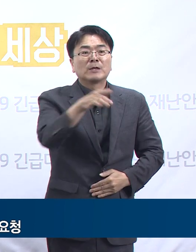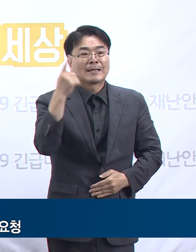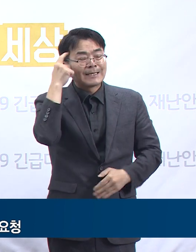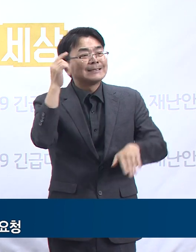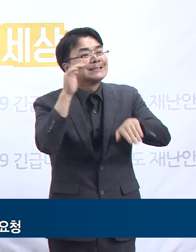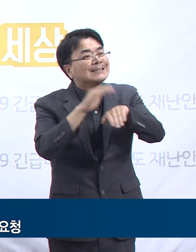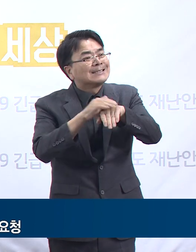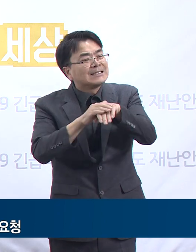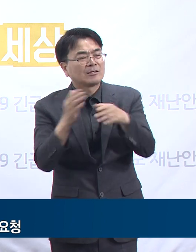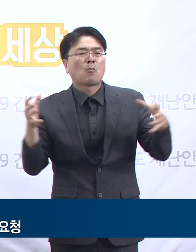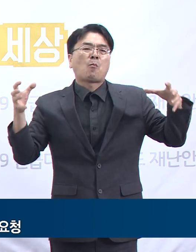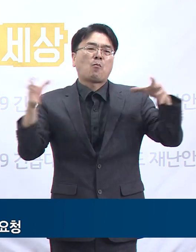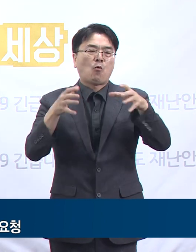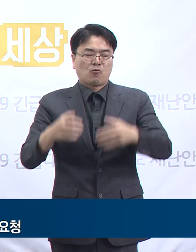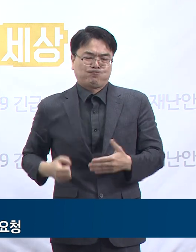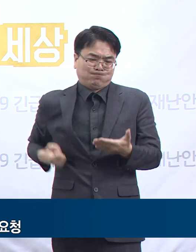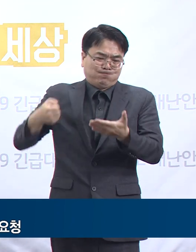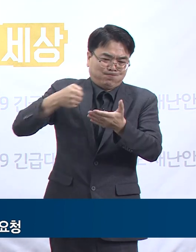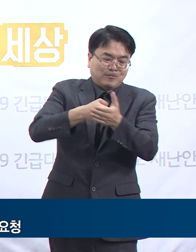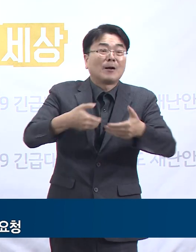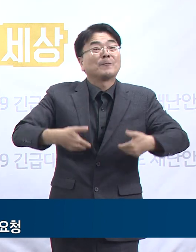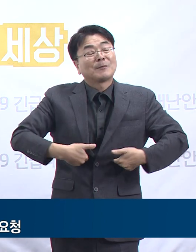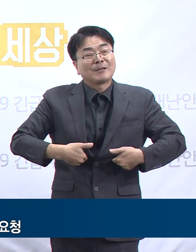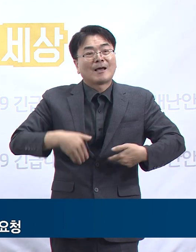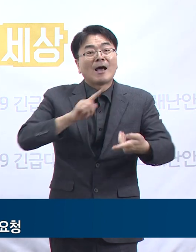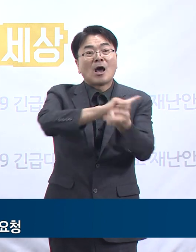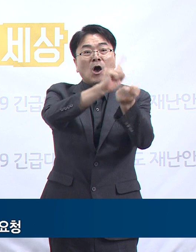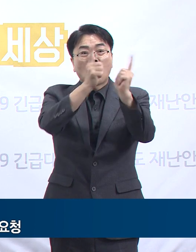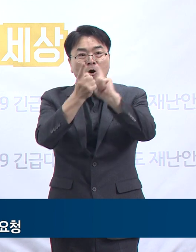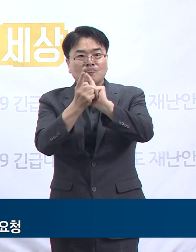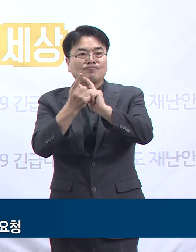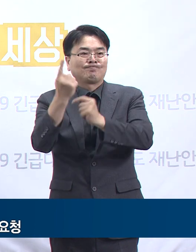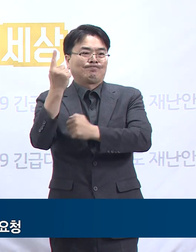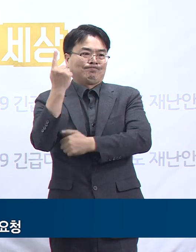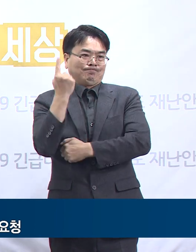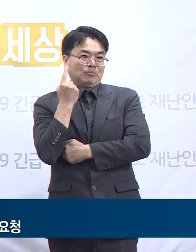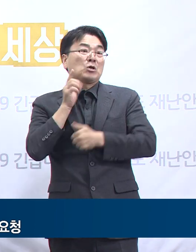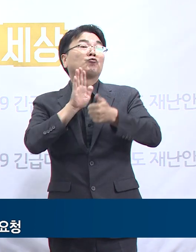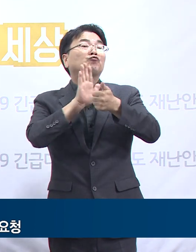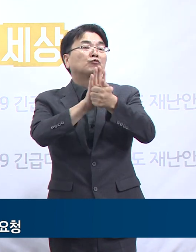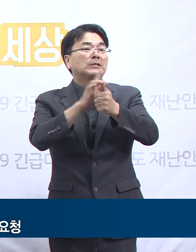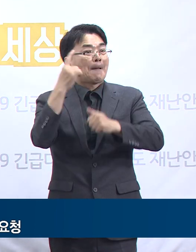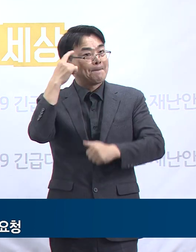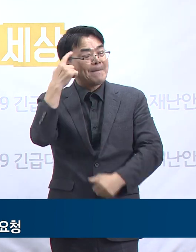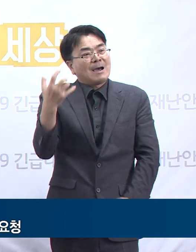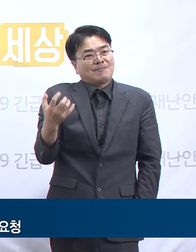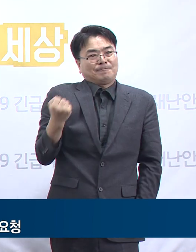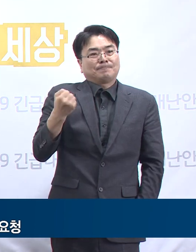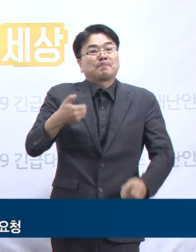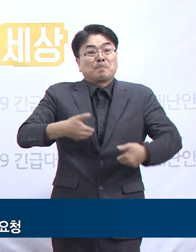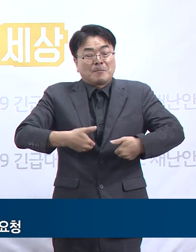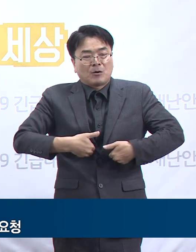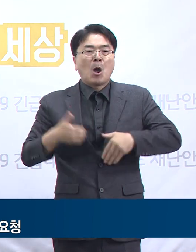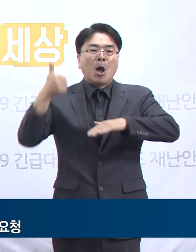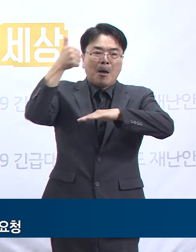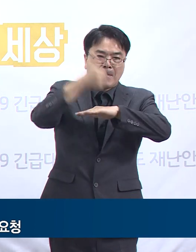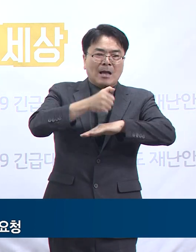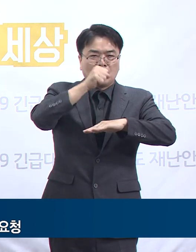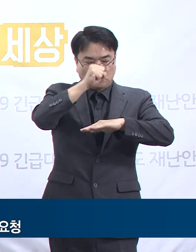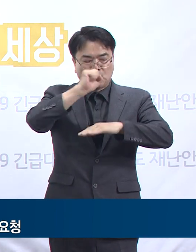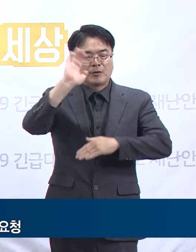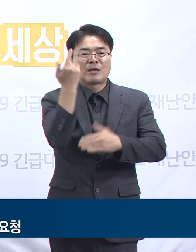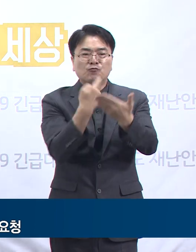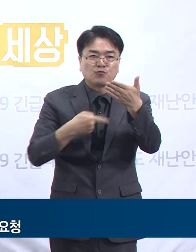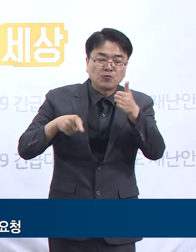발휘해야 할 것입니다. 서로가 서로를 지키겠다는 우리의 의지가 부디 선한 결과로 되돌아오도록